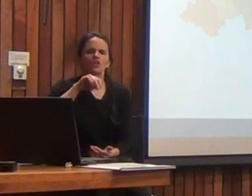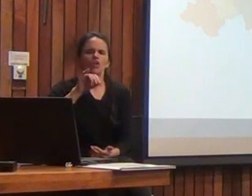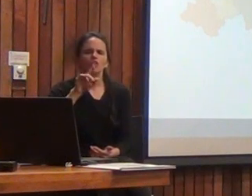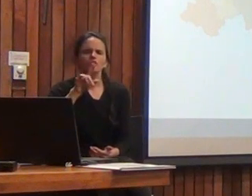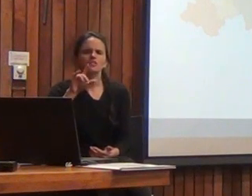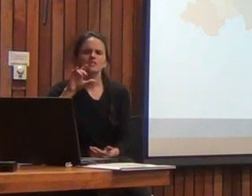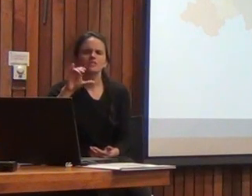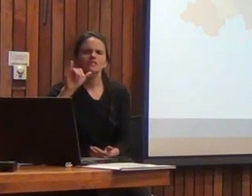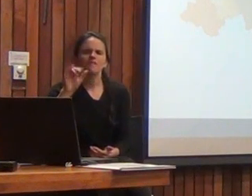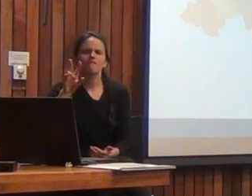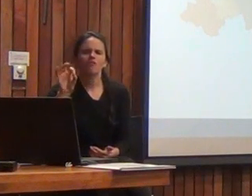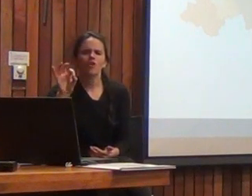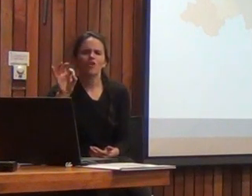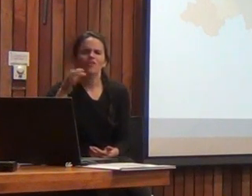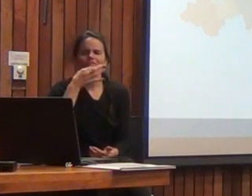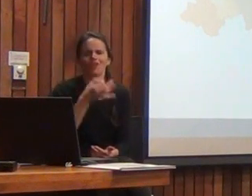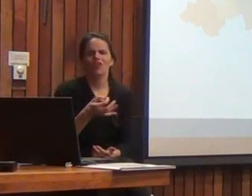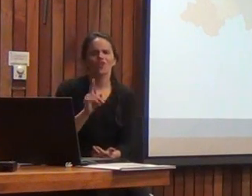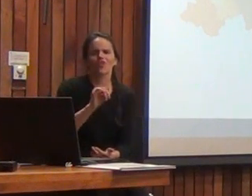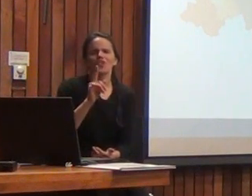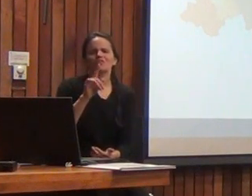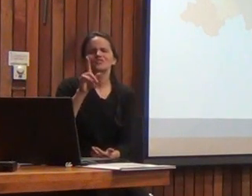que nocivo para nadita de nada